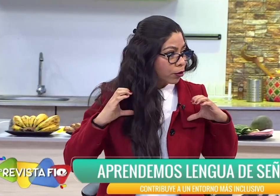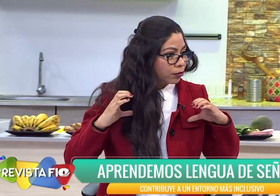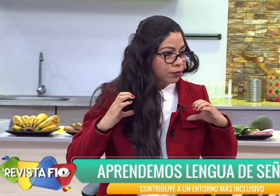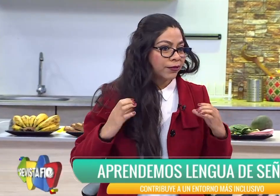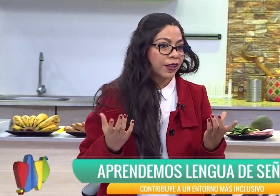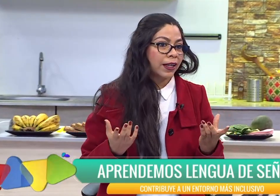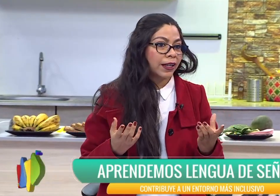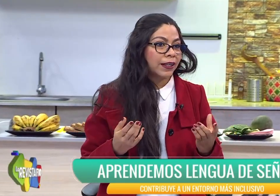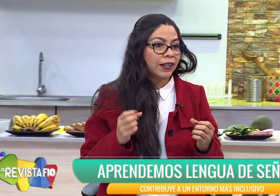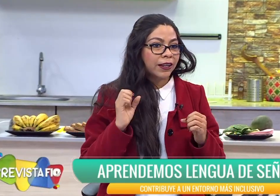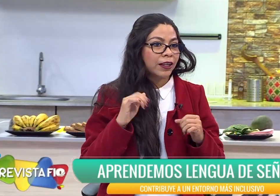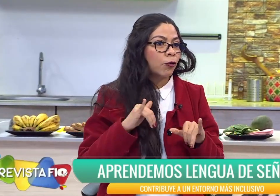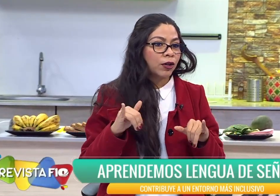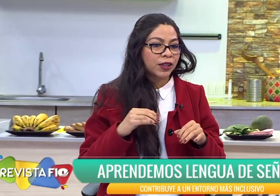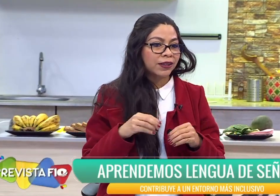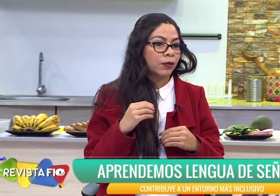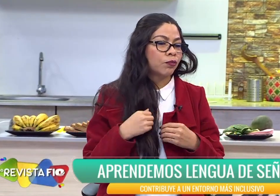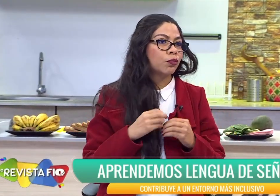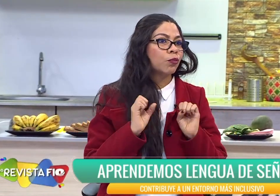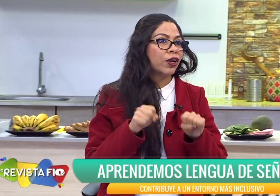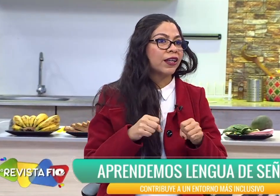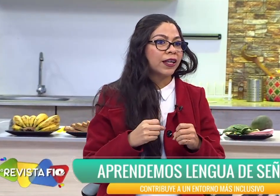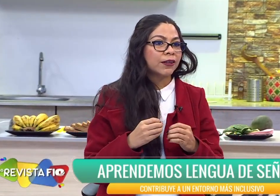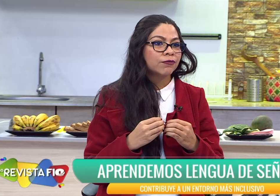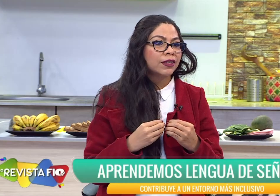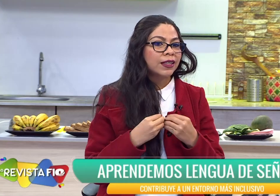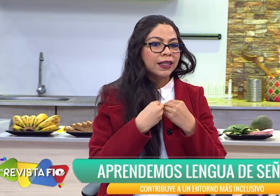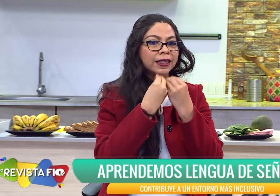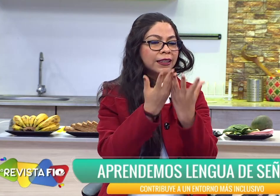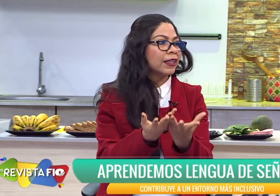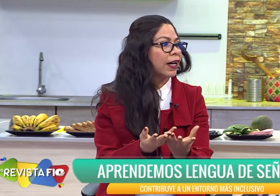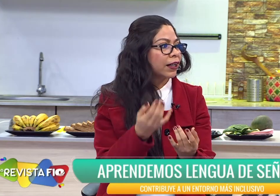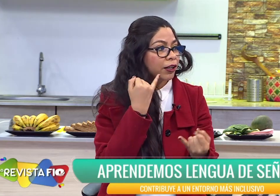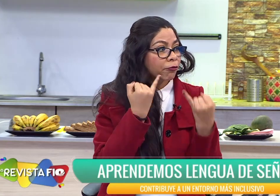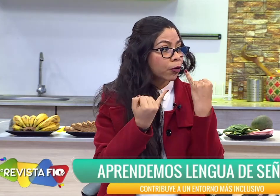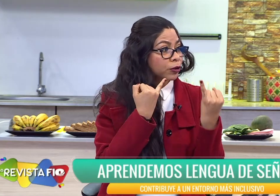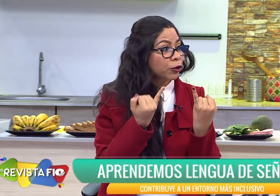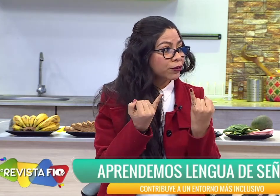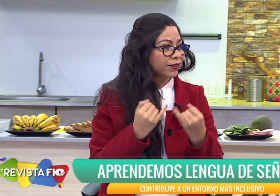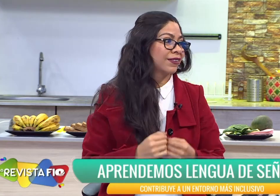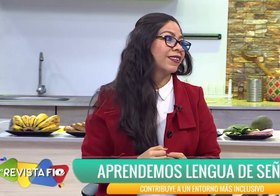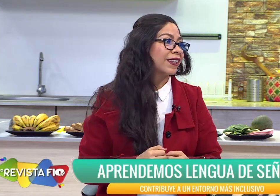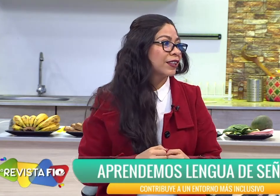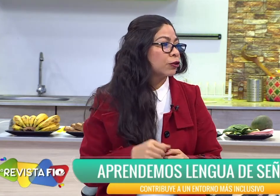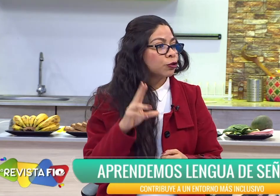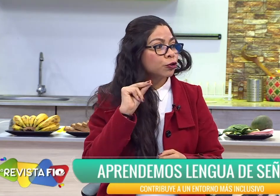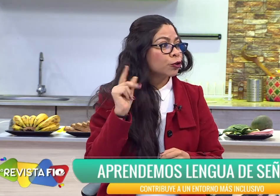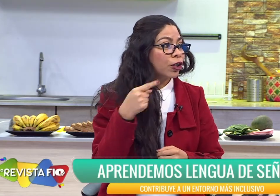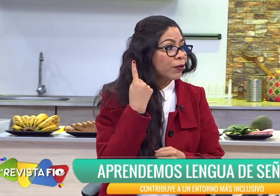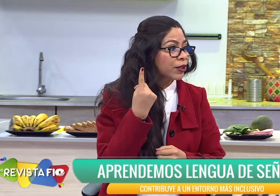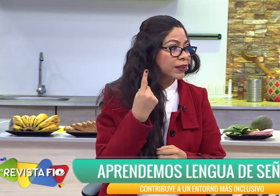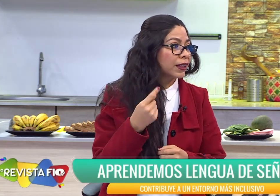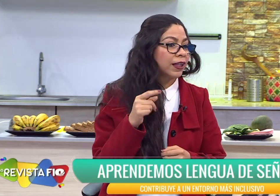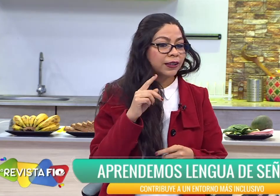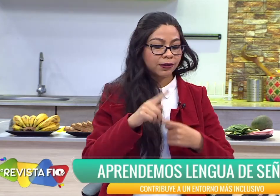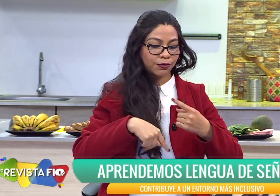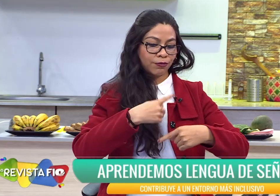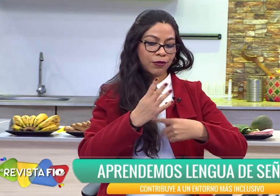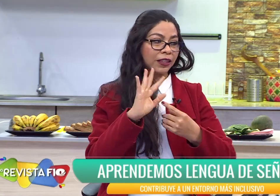igualmente puede dar información. Entonces no solamente es las